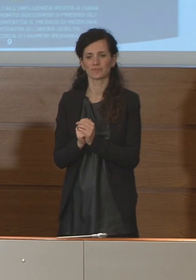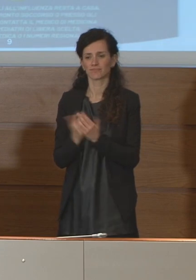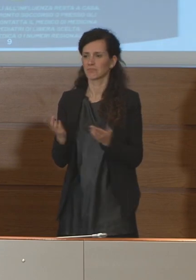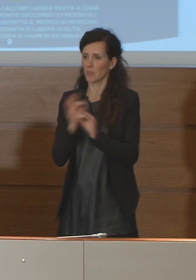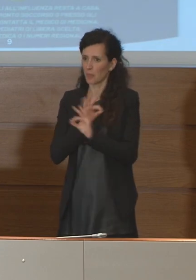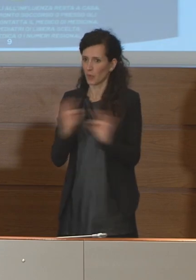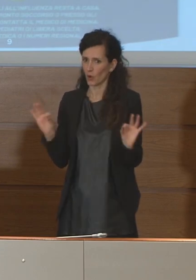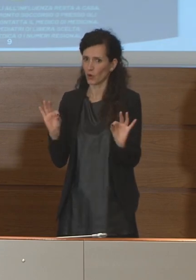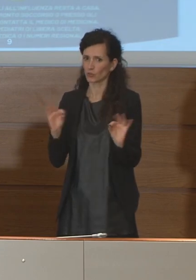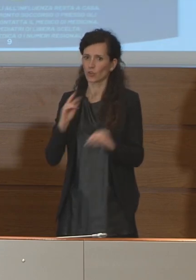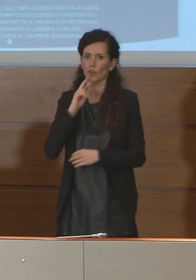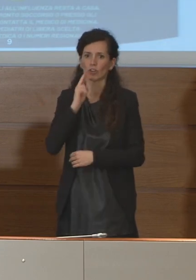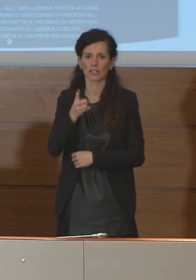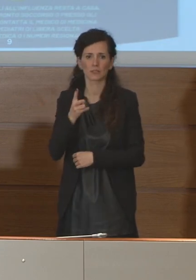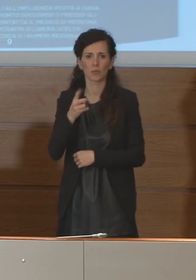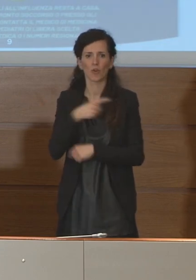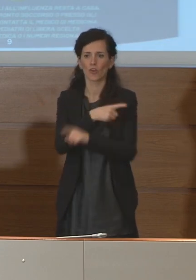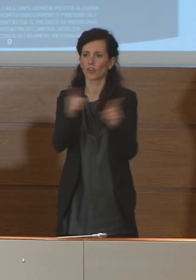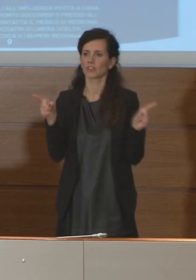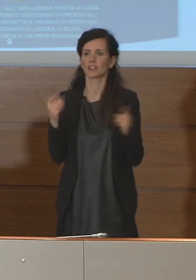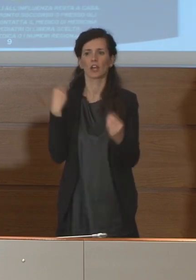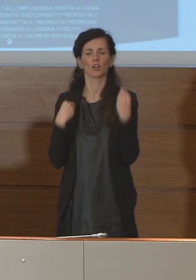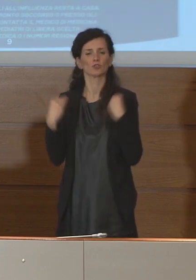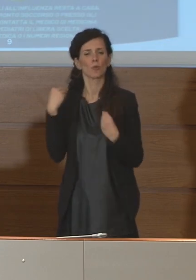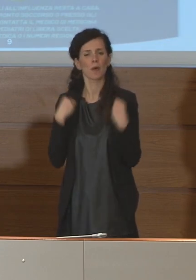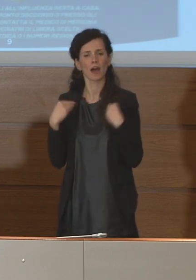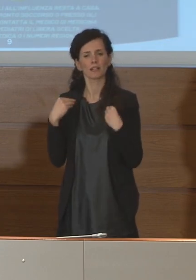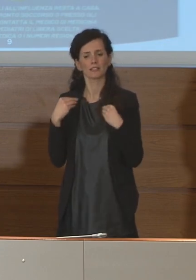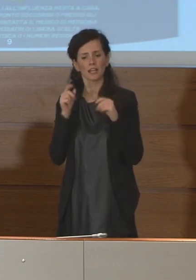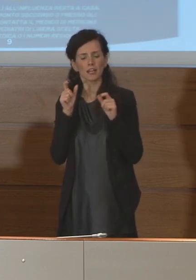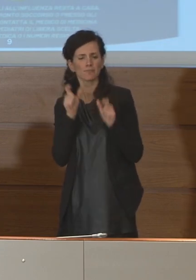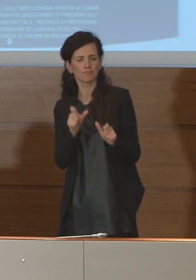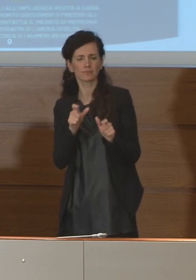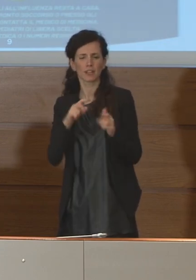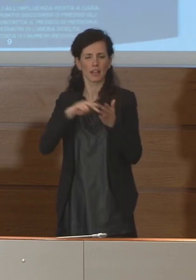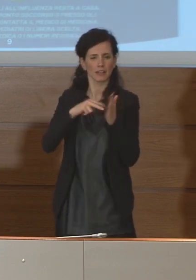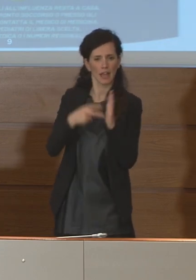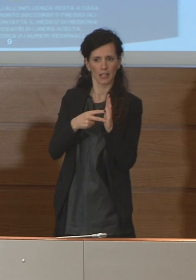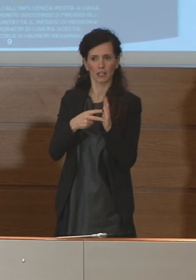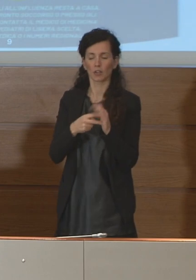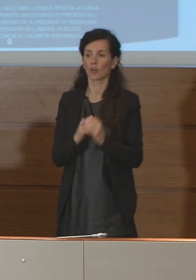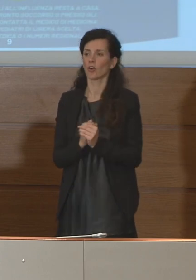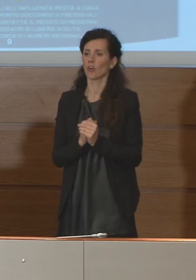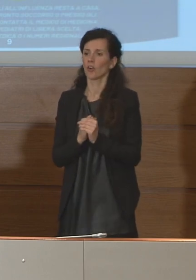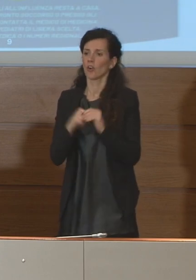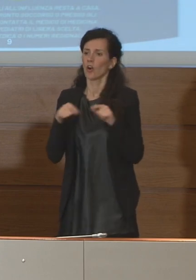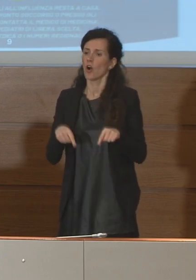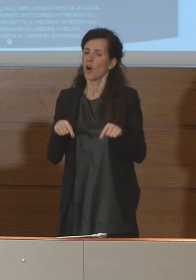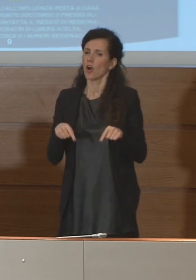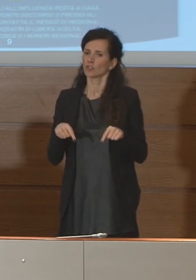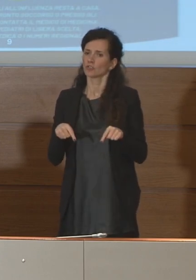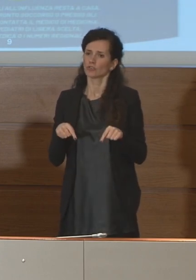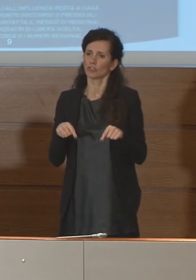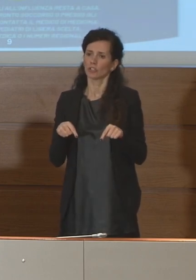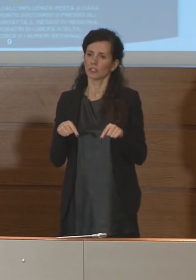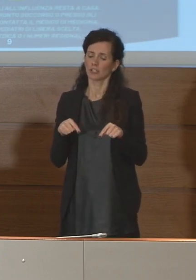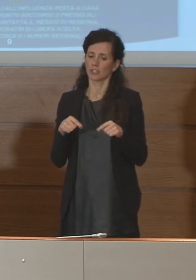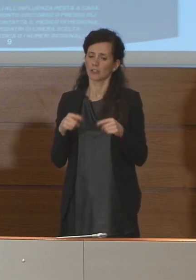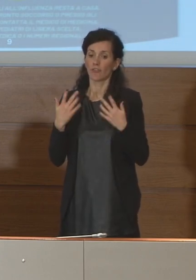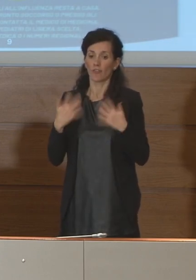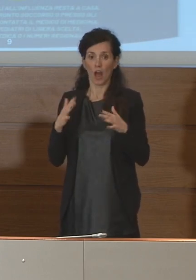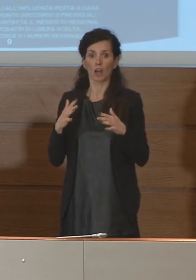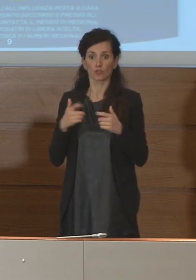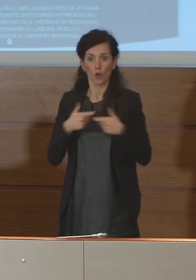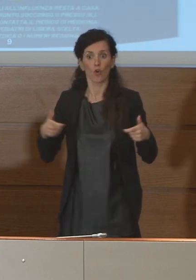pronto anche a rispondere alle vostre domande sotto il profilo tecnico. Oggi è stata fatta una conferenza